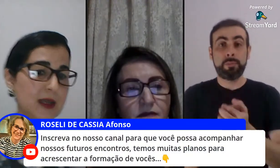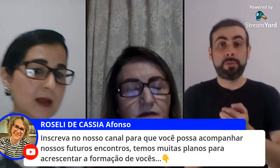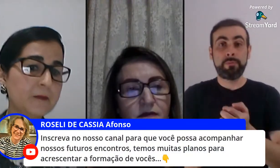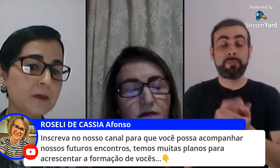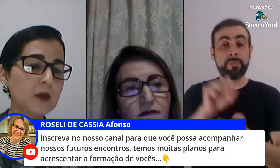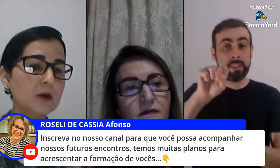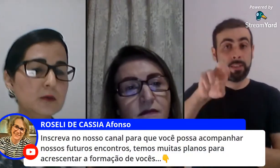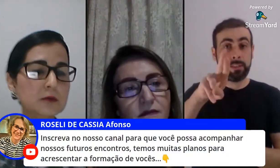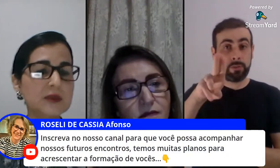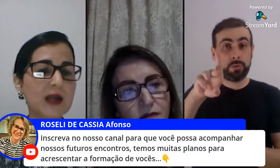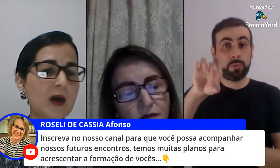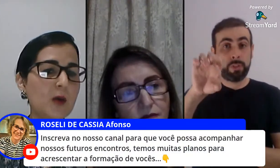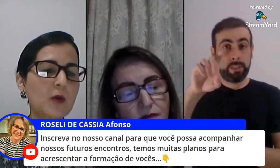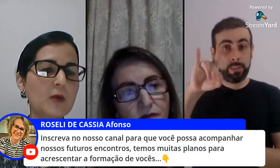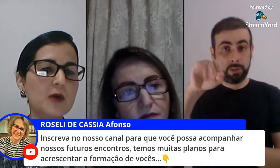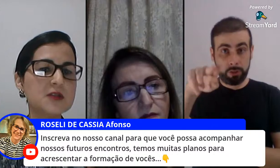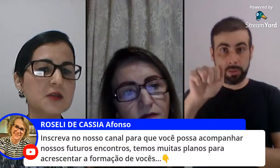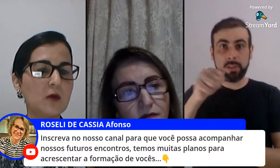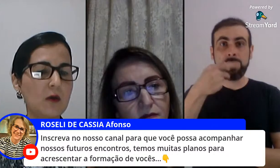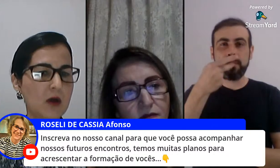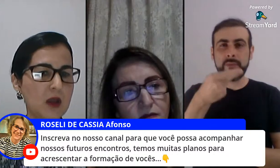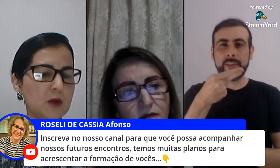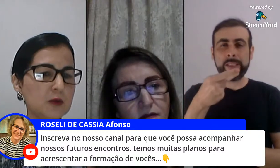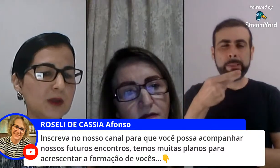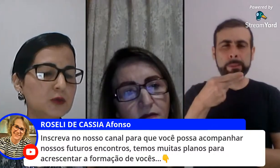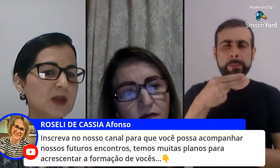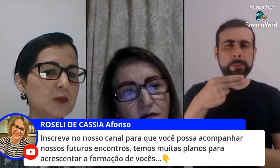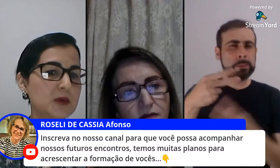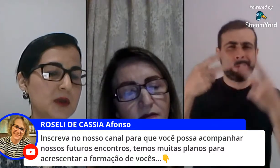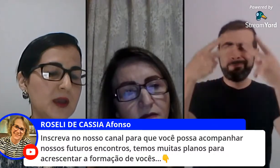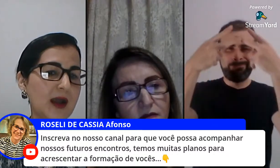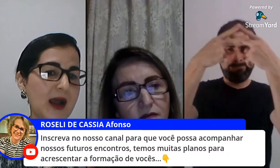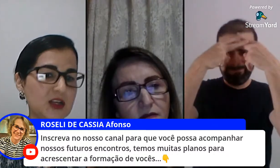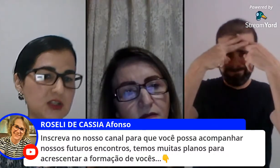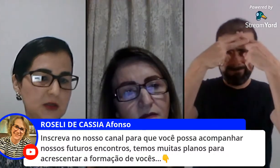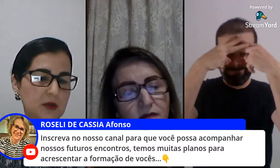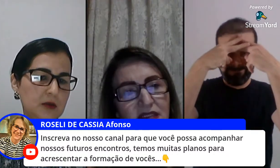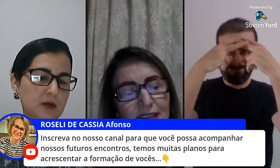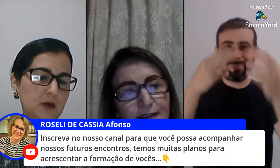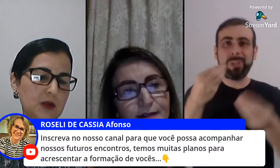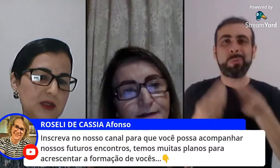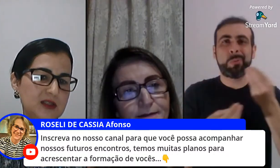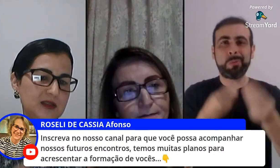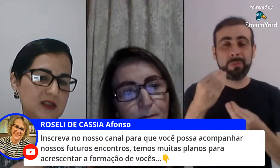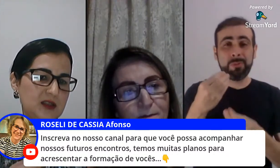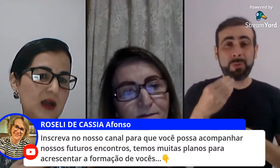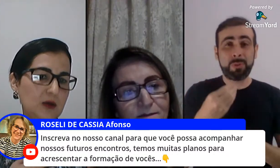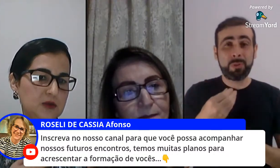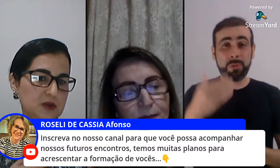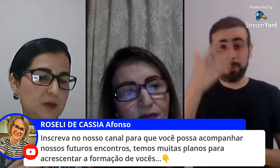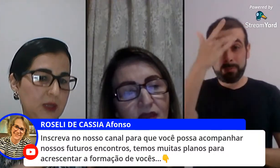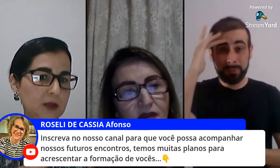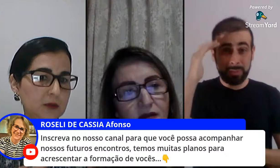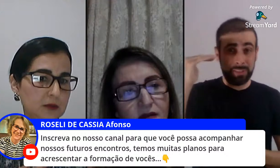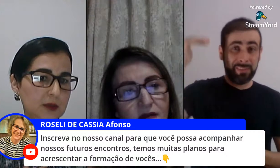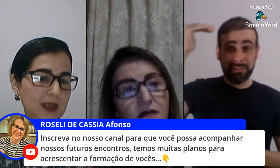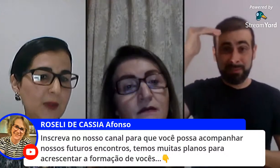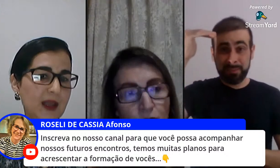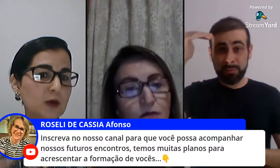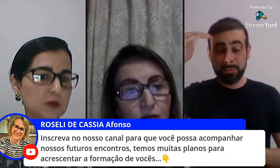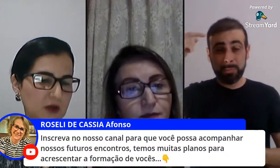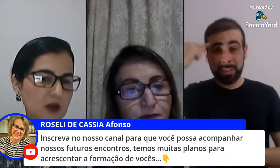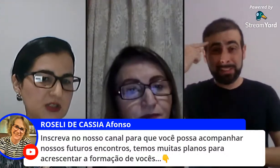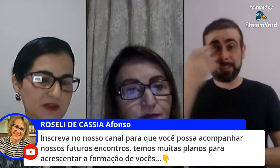se ela quiser um trauma alguma coisa que ocorre quando o adulto age quando a criança está se autodescobrindo